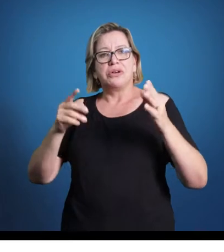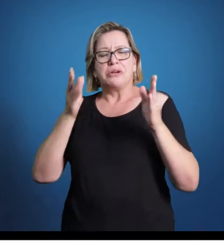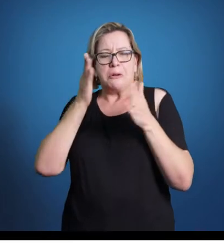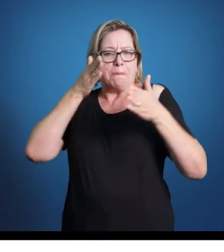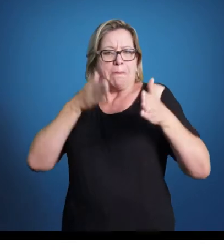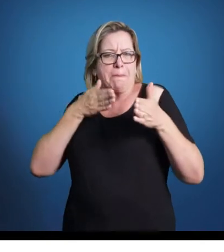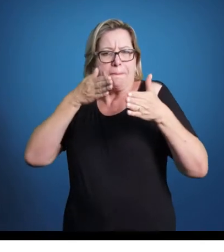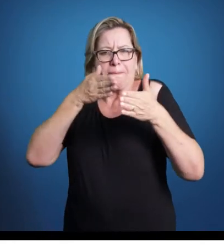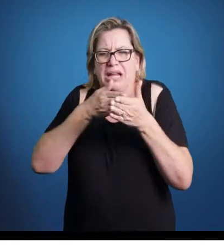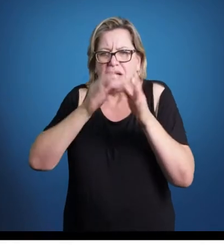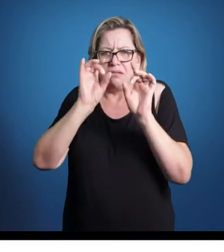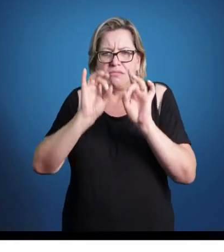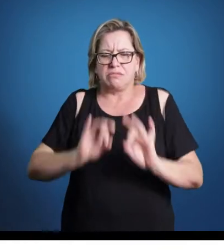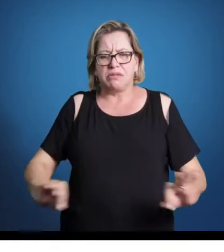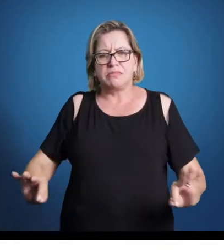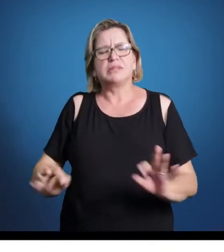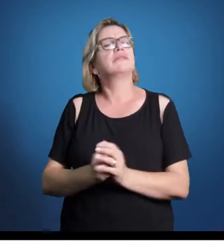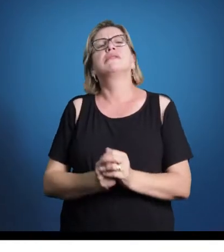definição.